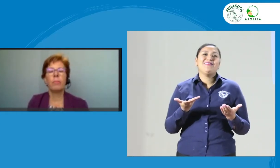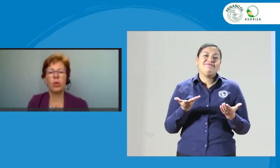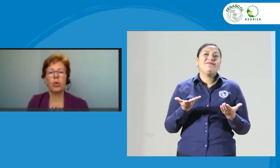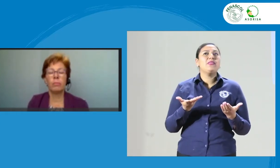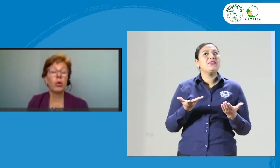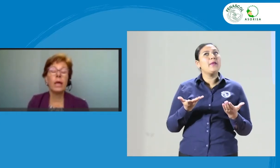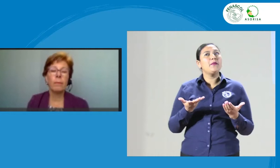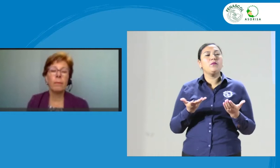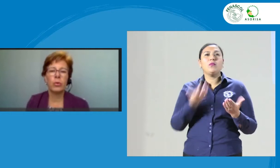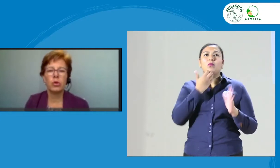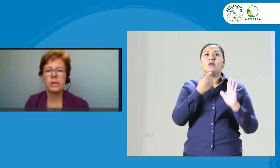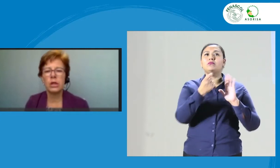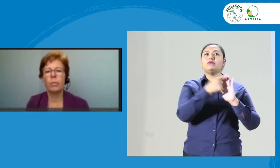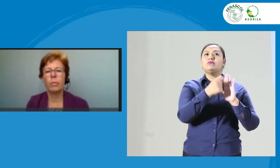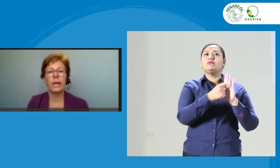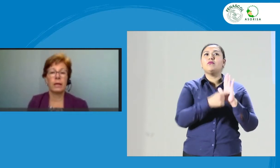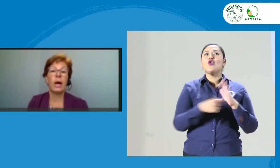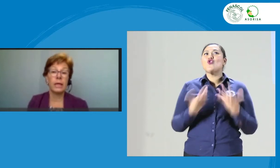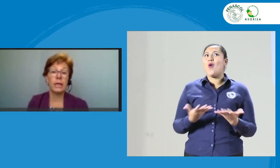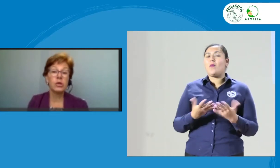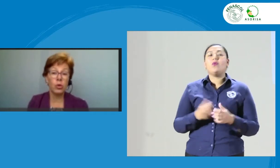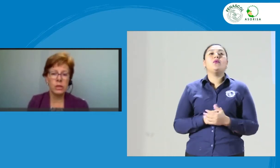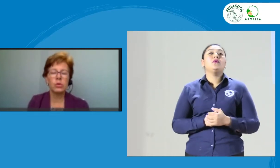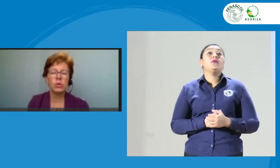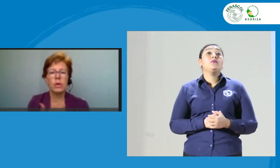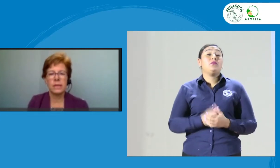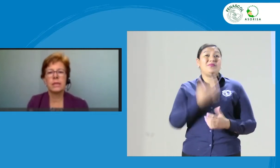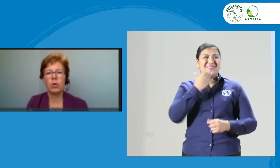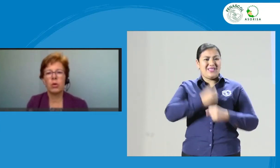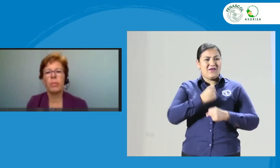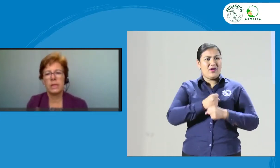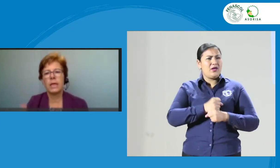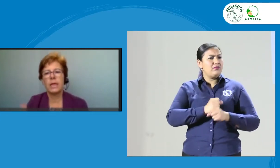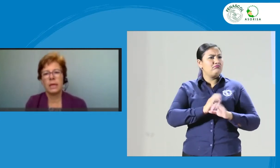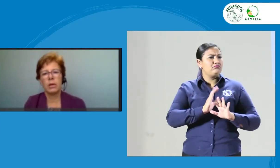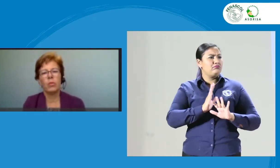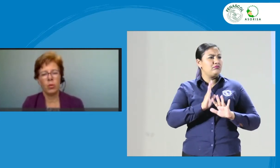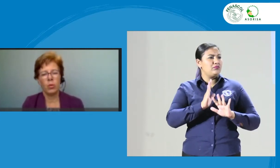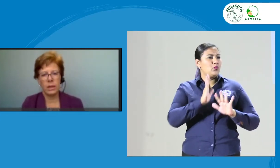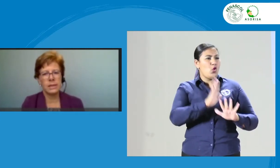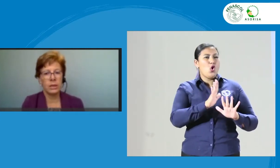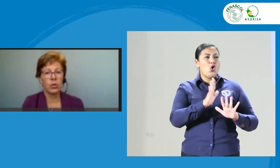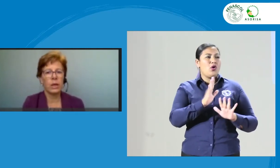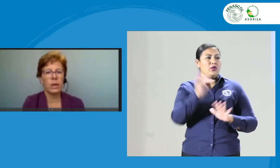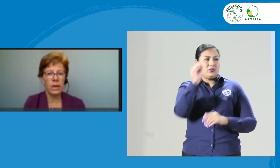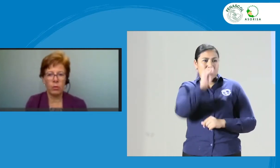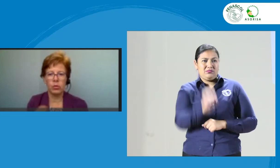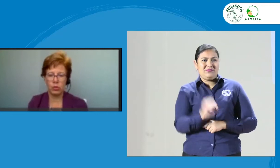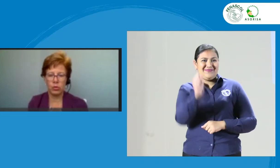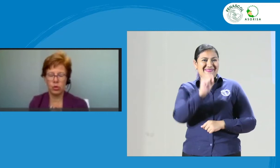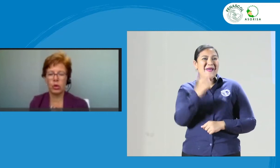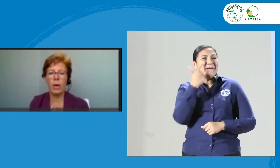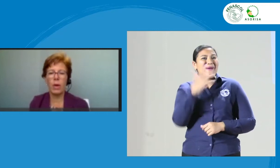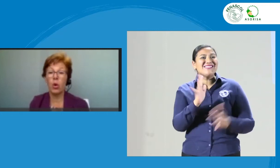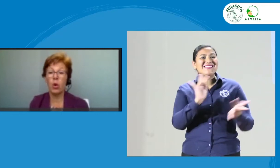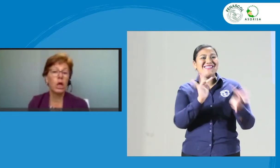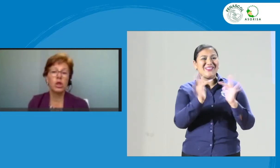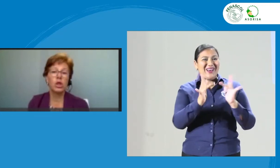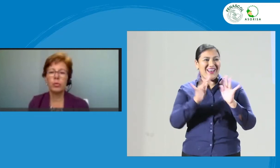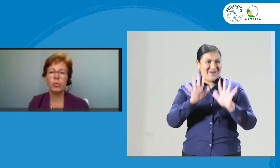se ponen. Por ejemplo, yo les digo, para trabajar en Sorenson, que es la compañía como el centro de relevos donde yo trabajo, yo